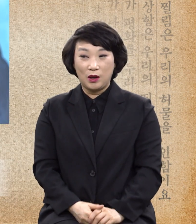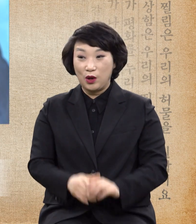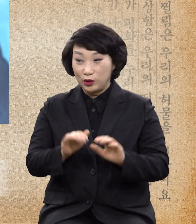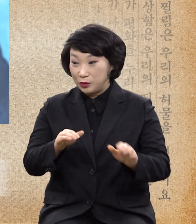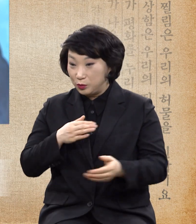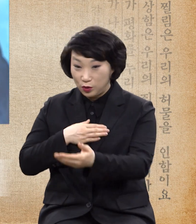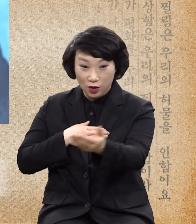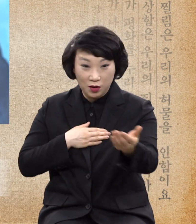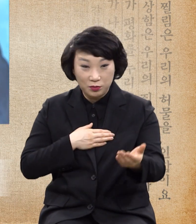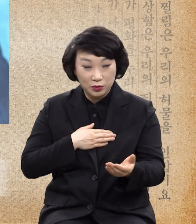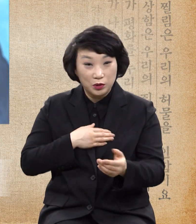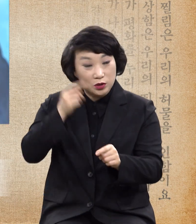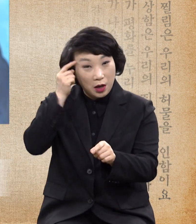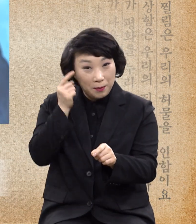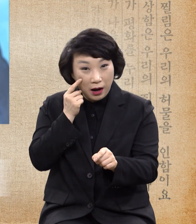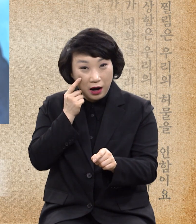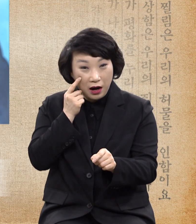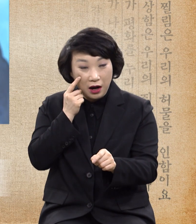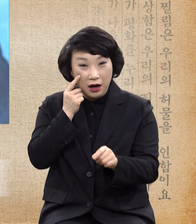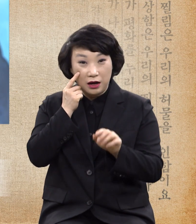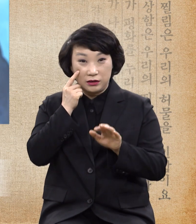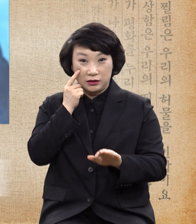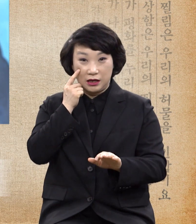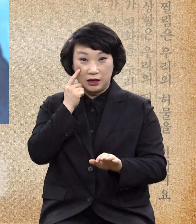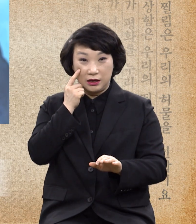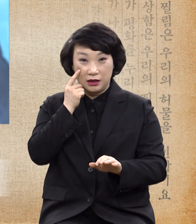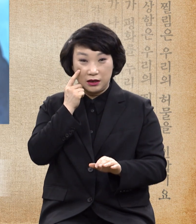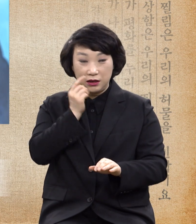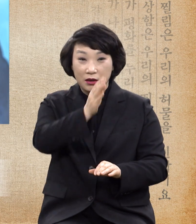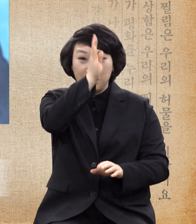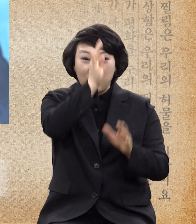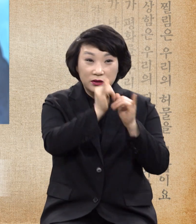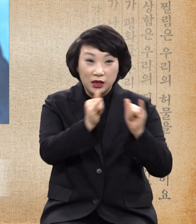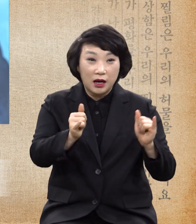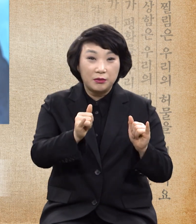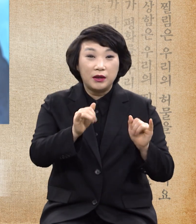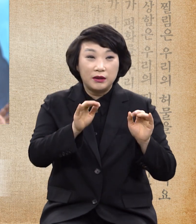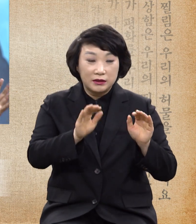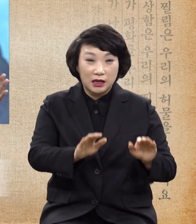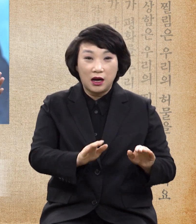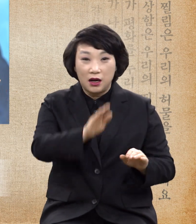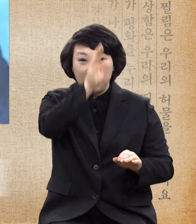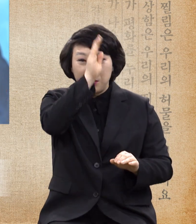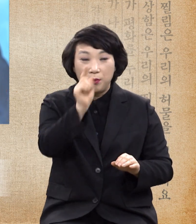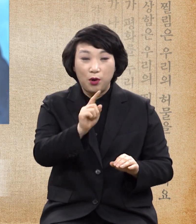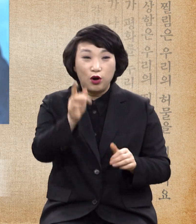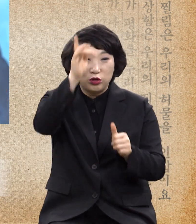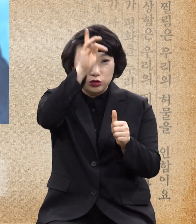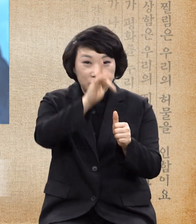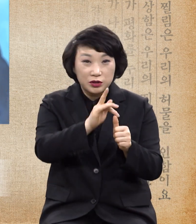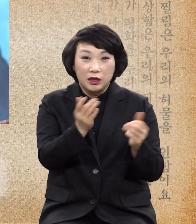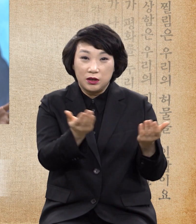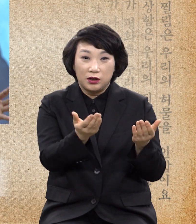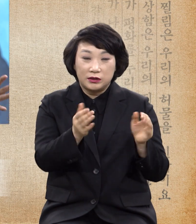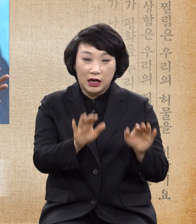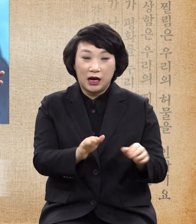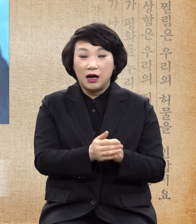가만히 생각해 보세요 병든 자들은 병은 귀신 역사 질병의